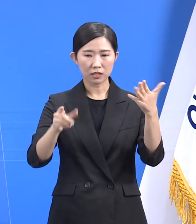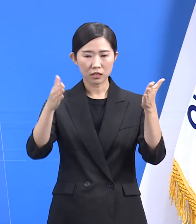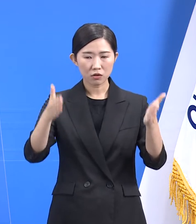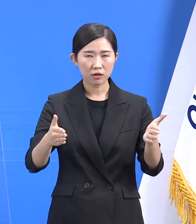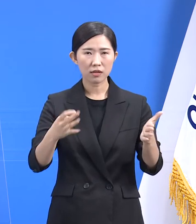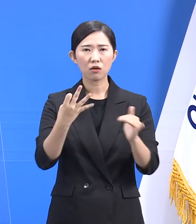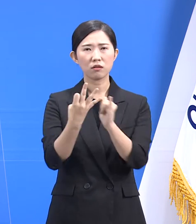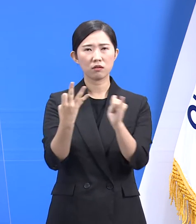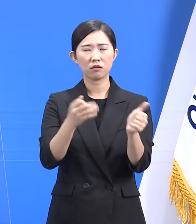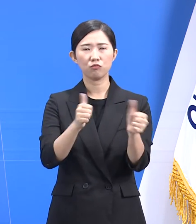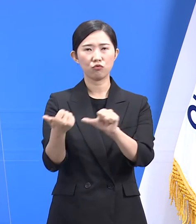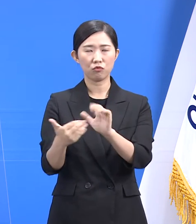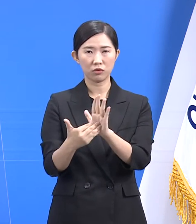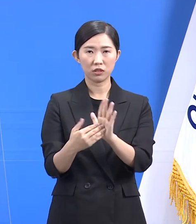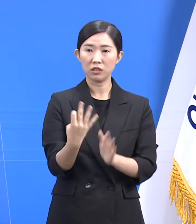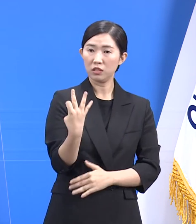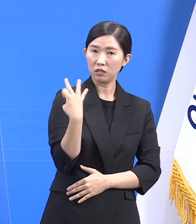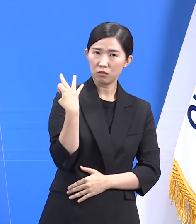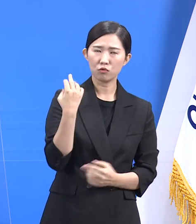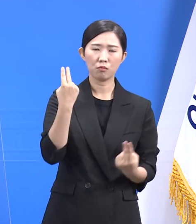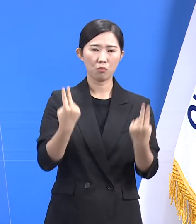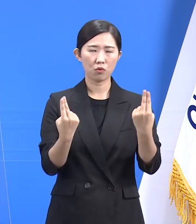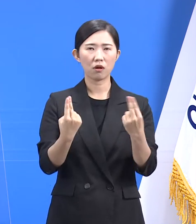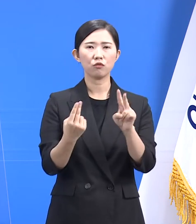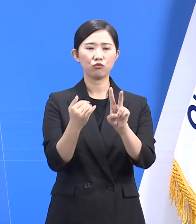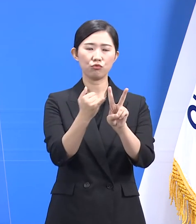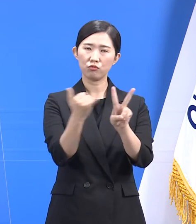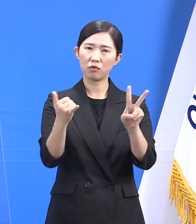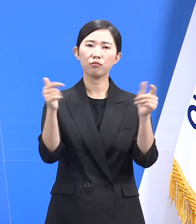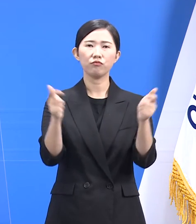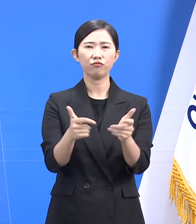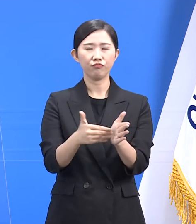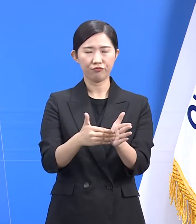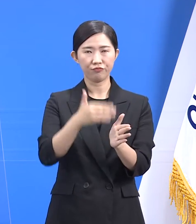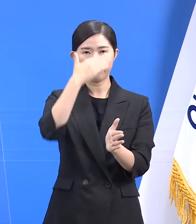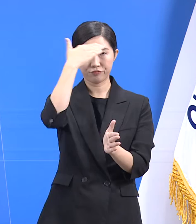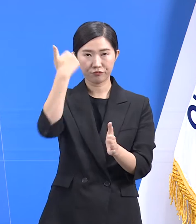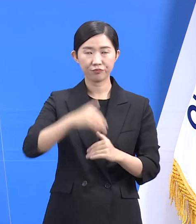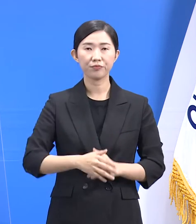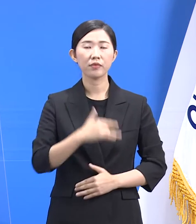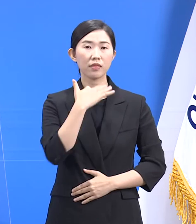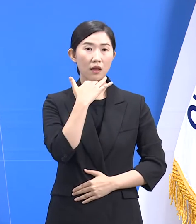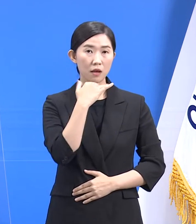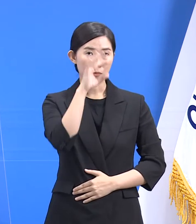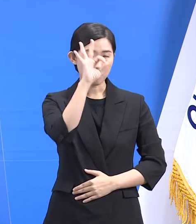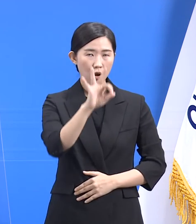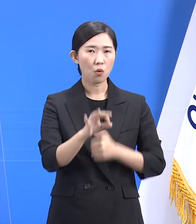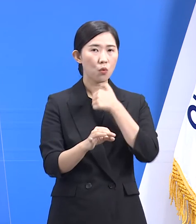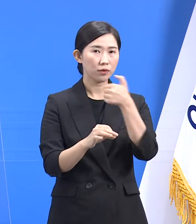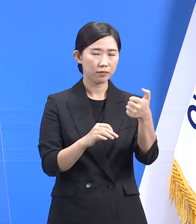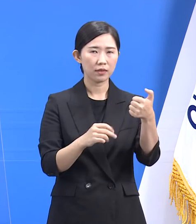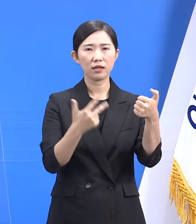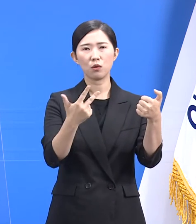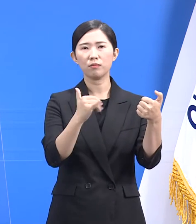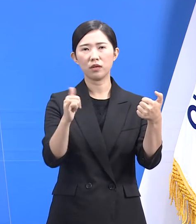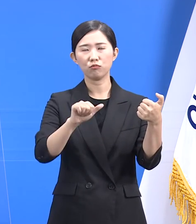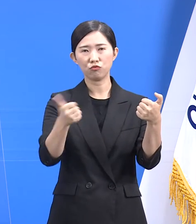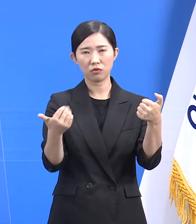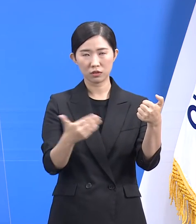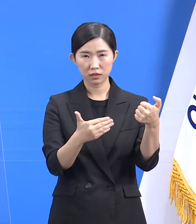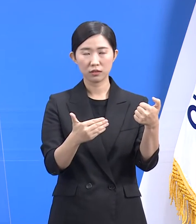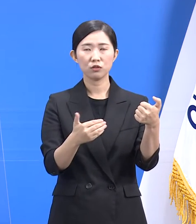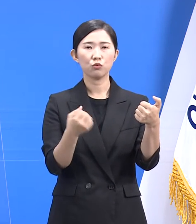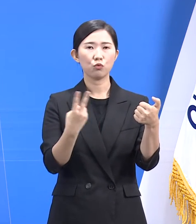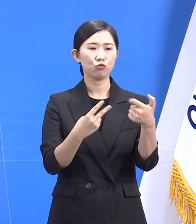이는 전주 16명보다 2명 감소한 수치입니다. 연령결로 보면 50대가 7명, 60대